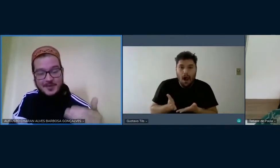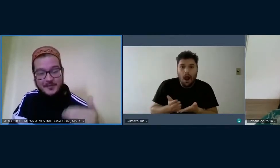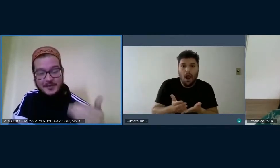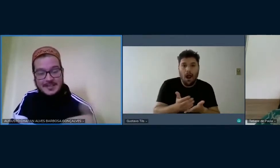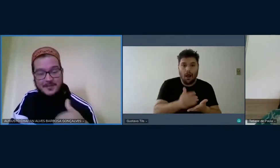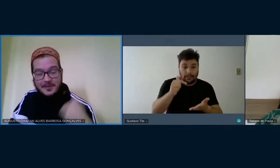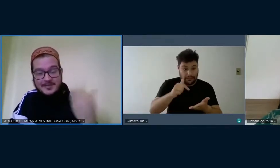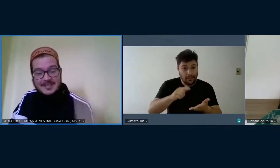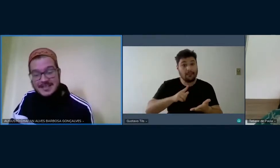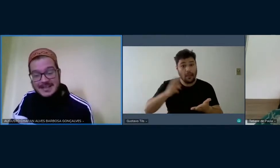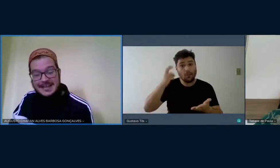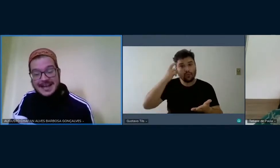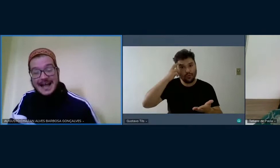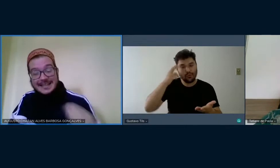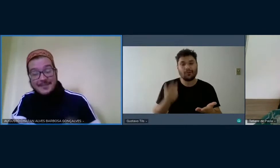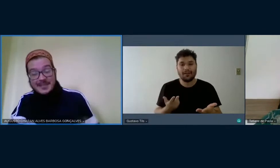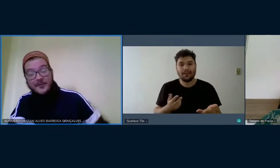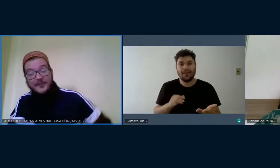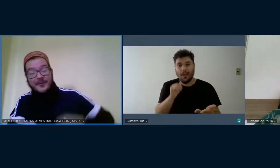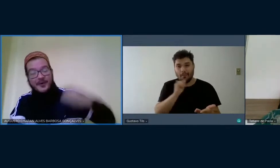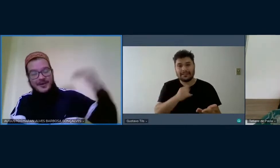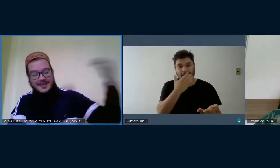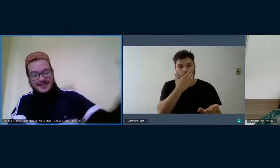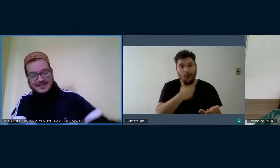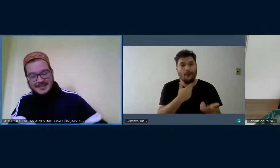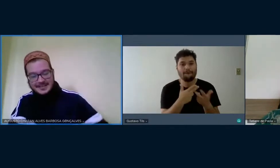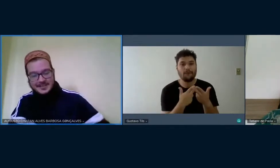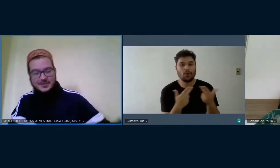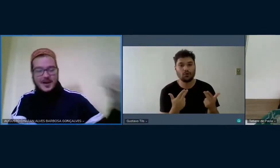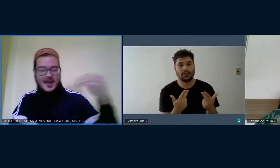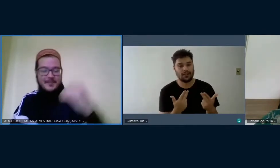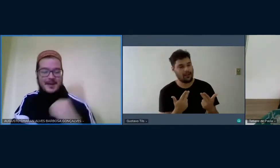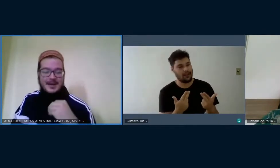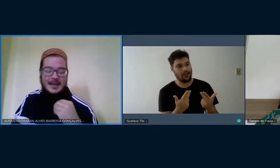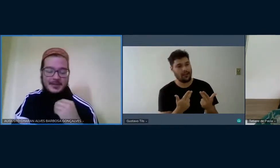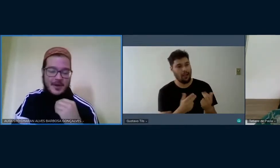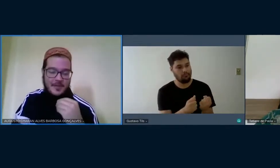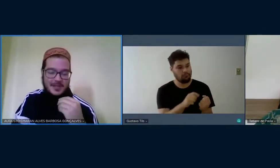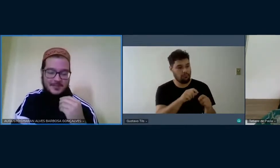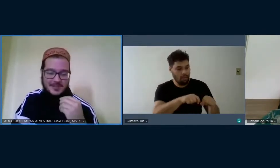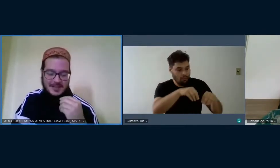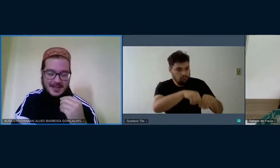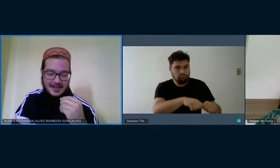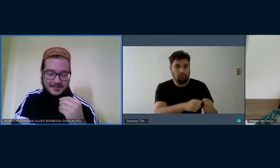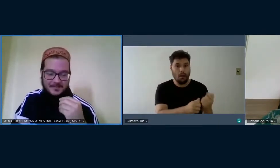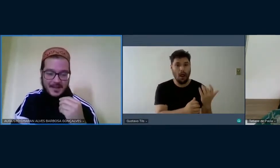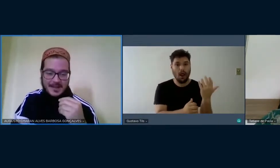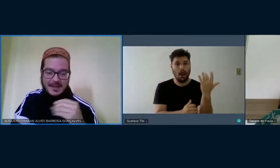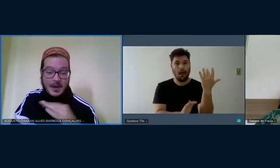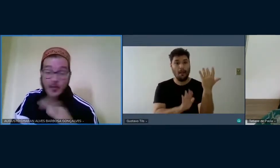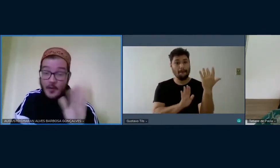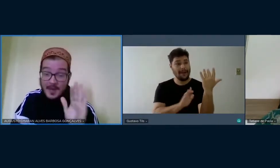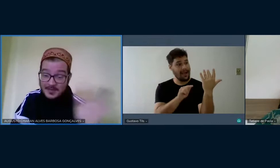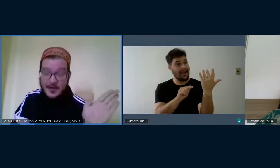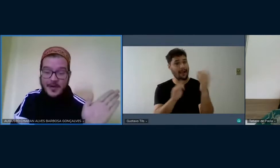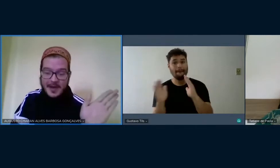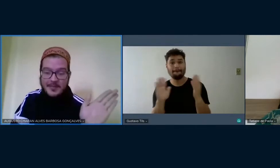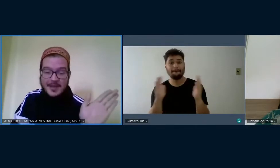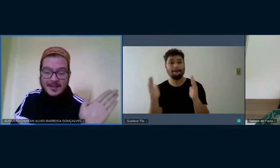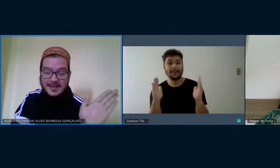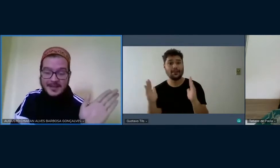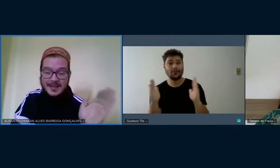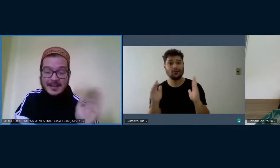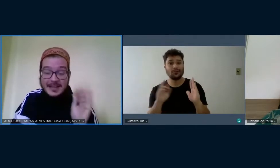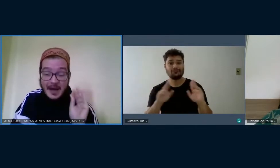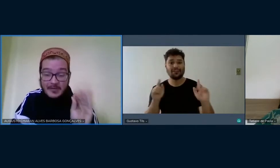fazemos uma fruta ser produzida até mesmo fora de sua época naturalmente projetada. Não comemos qualquer